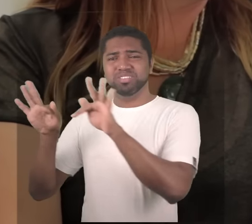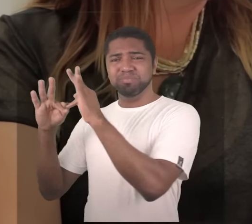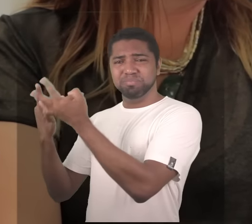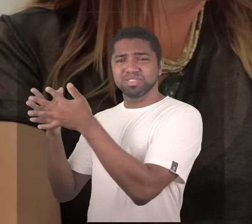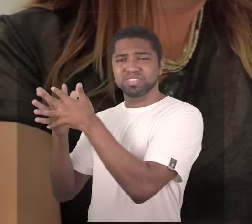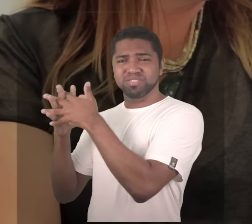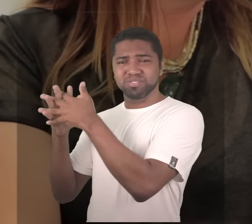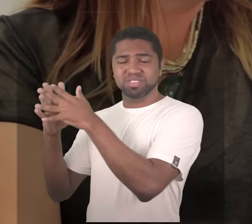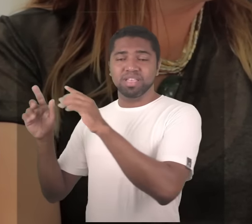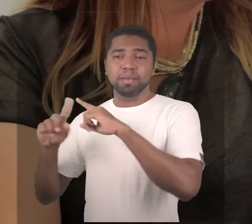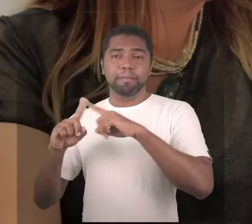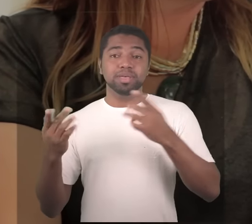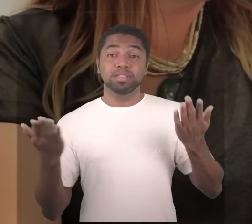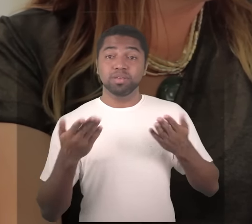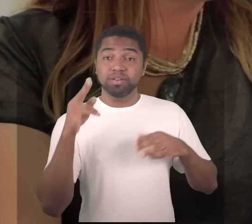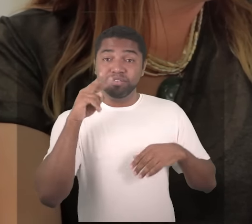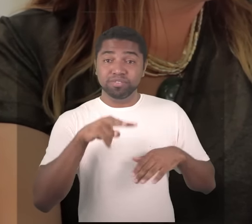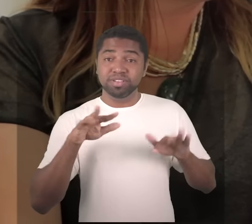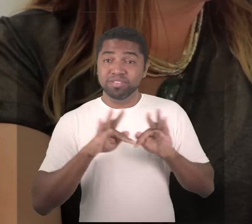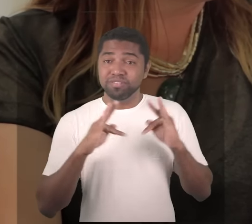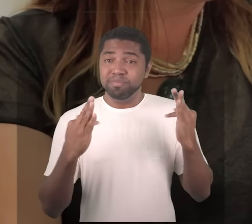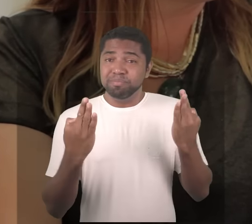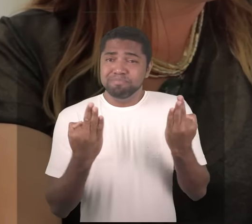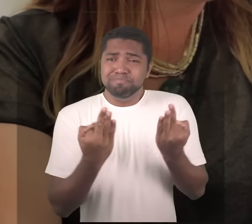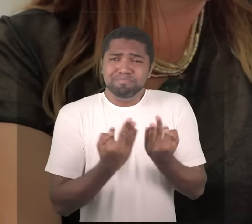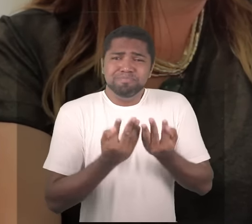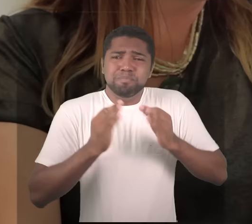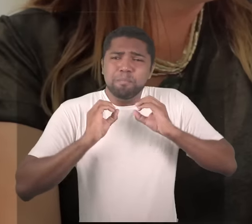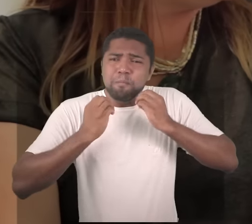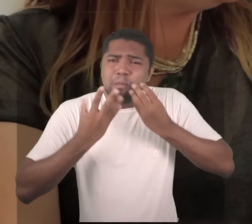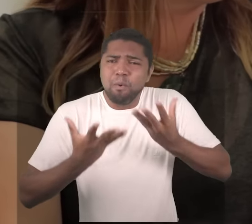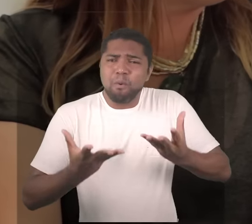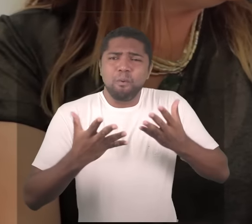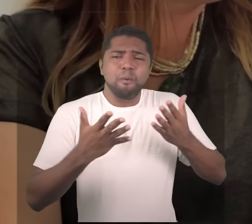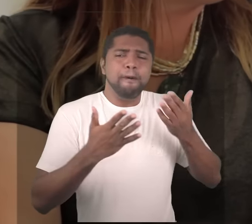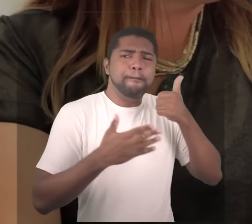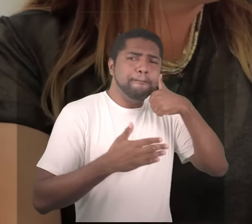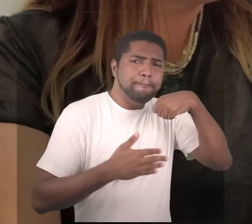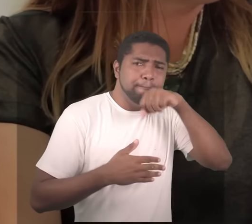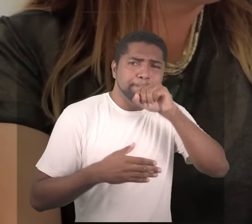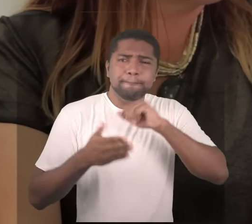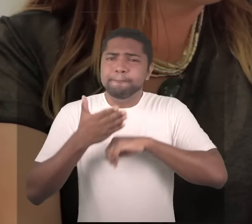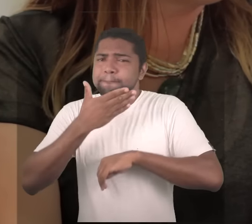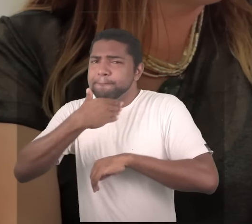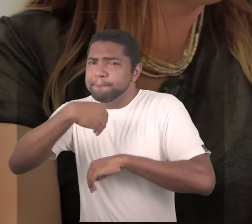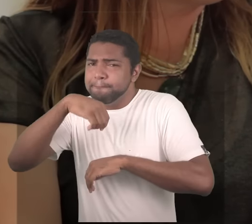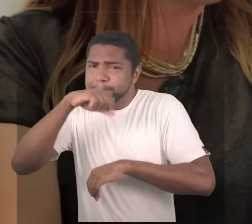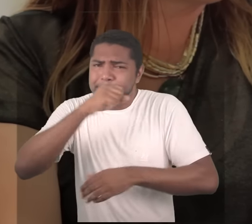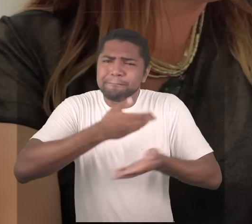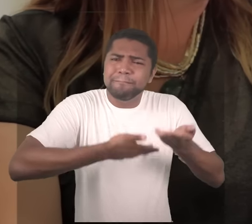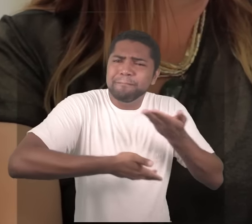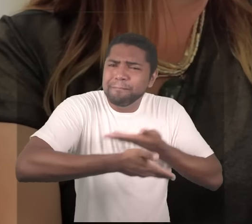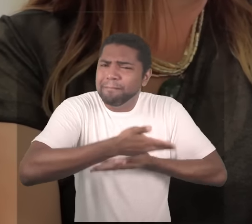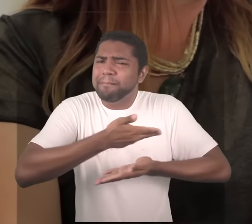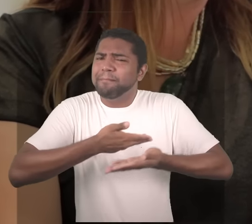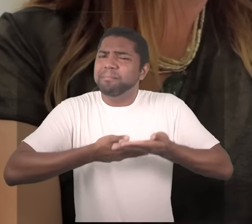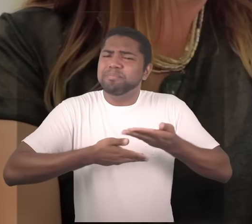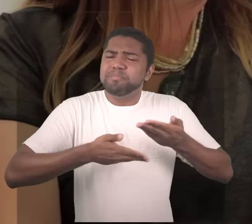e quando eu vejo uma estrutura familiar um convívio tão bom dos meus pais né não vi discutir não vi